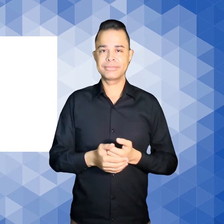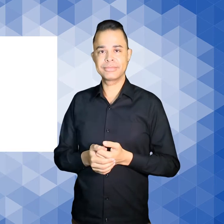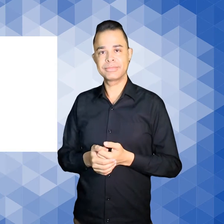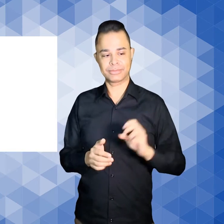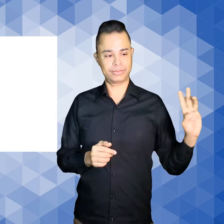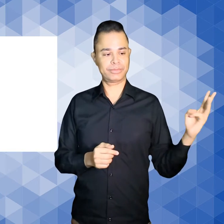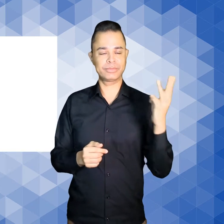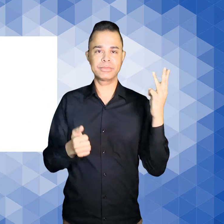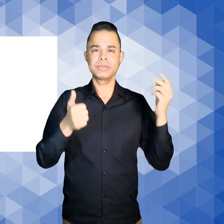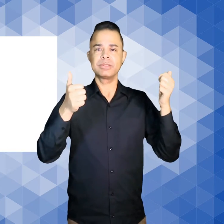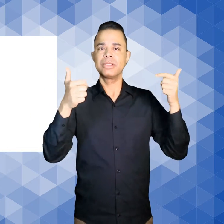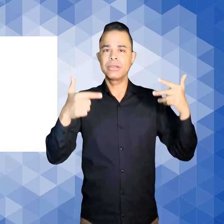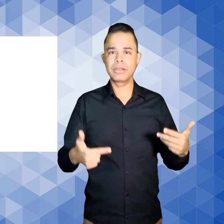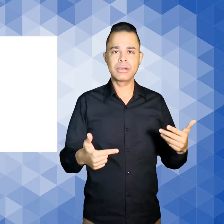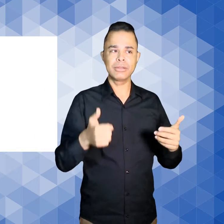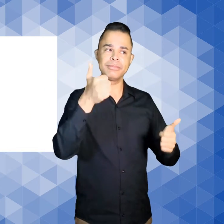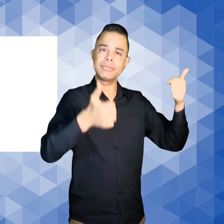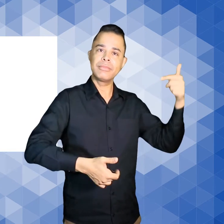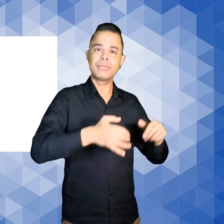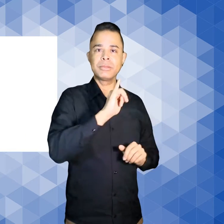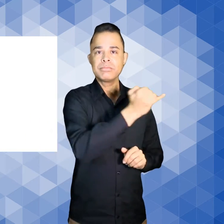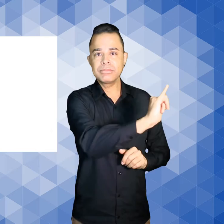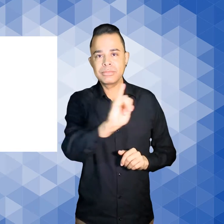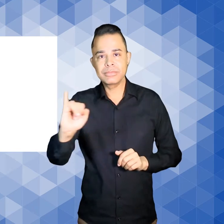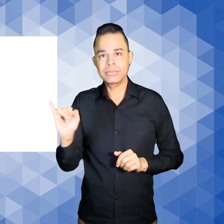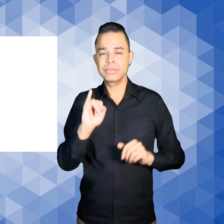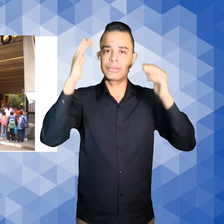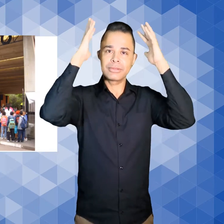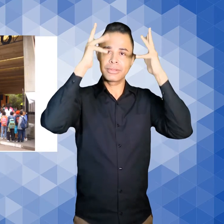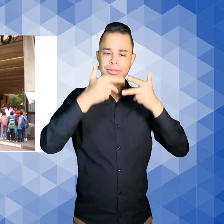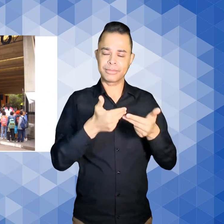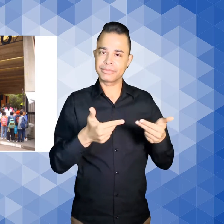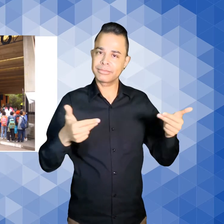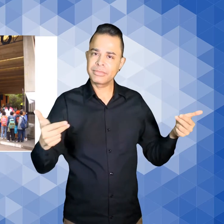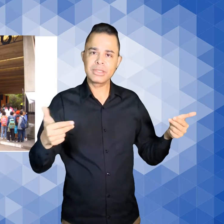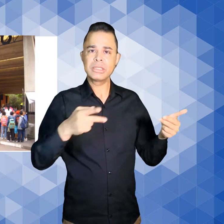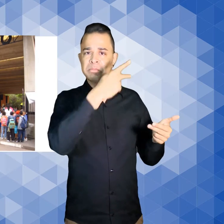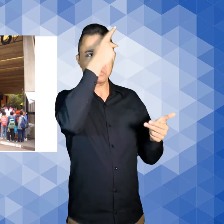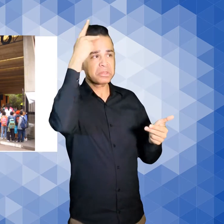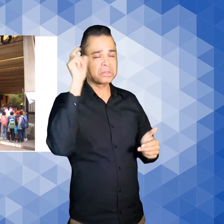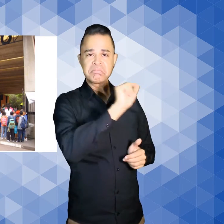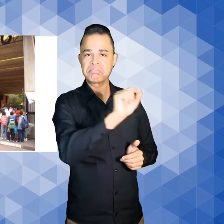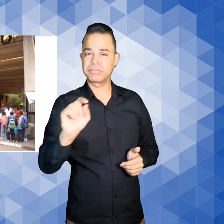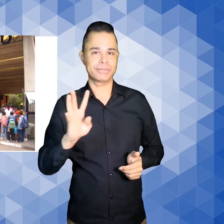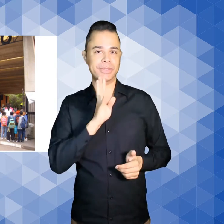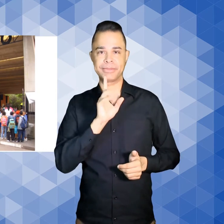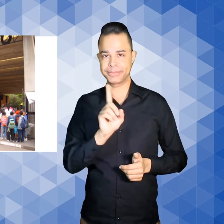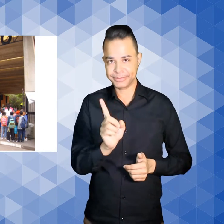abordar algumas informações pertinentes aos animais Que muitas pessoas não sabem Auxiliamos,